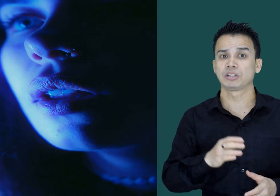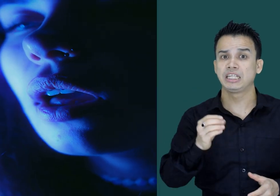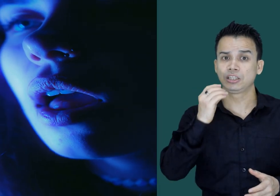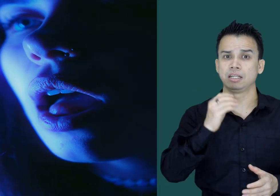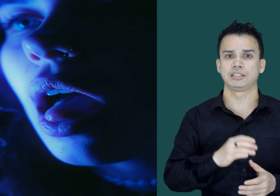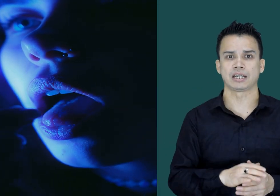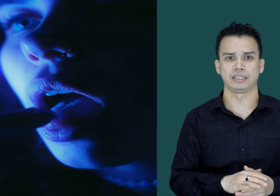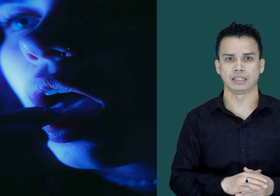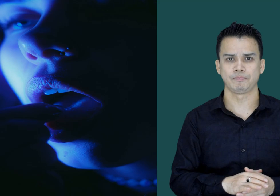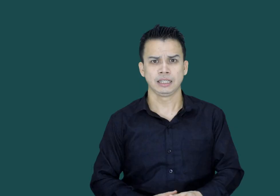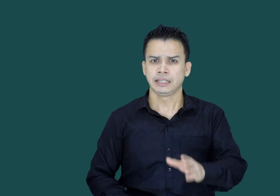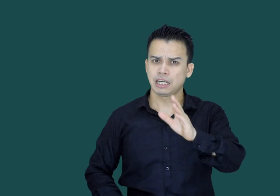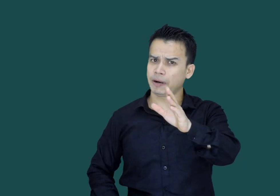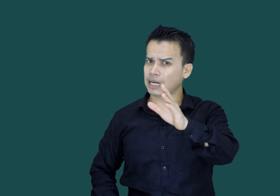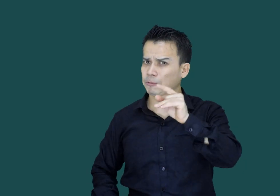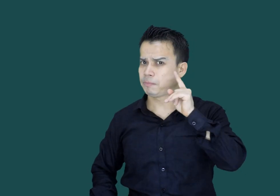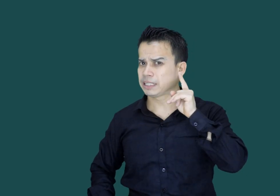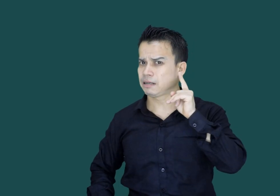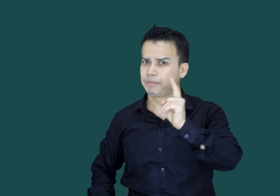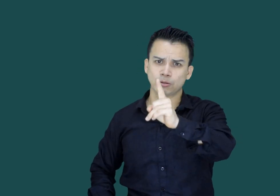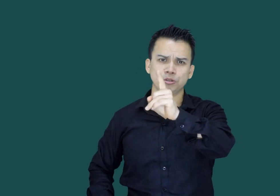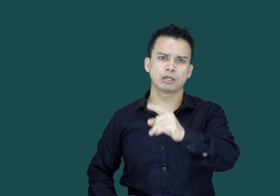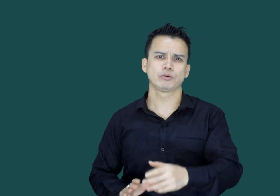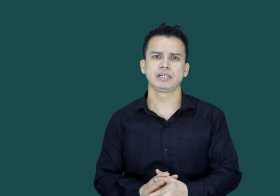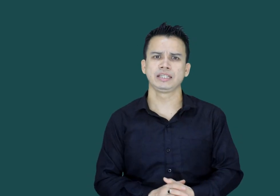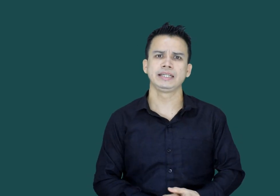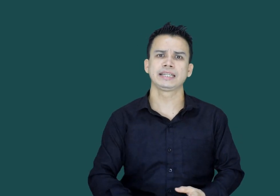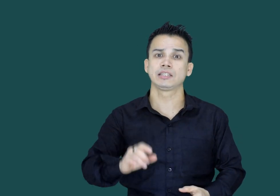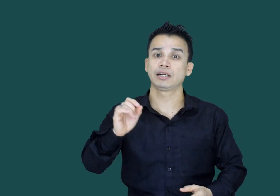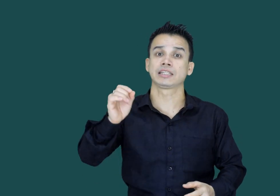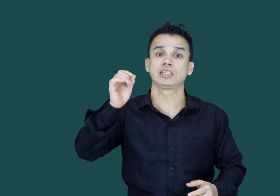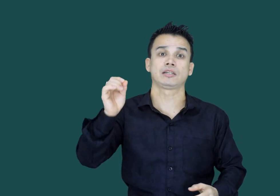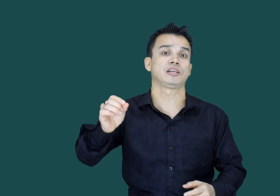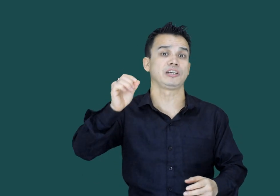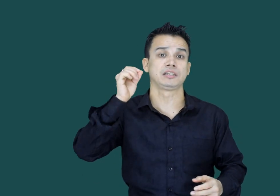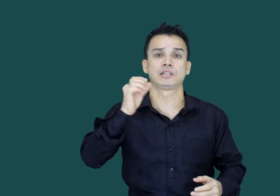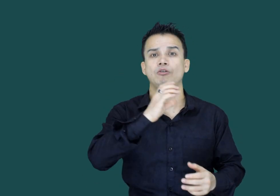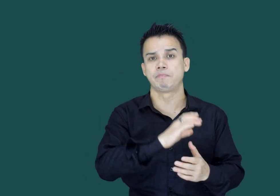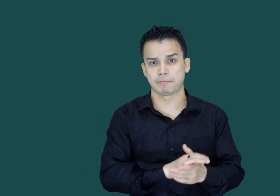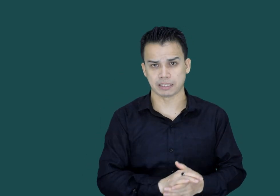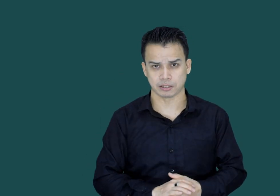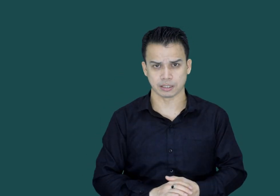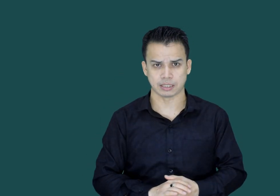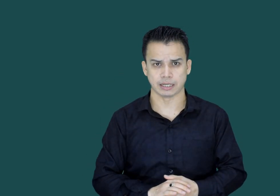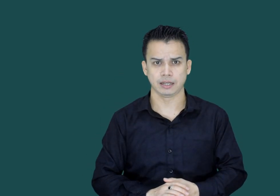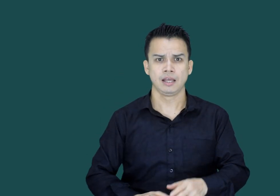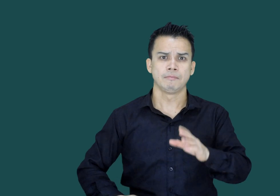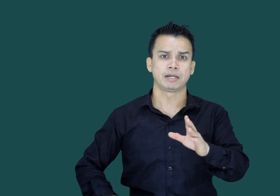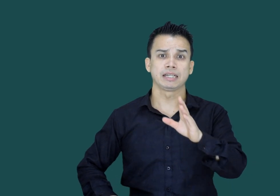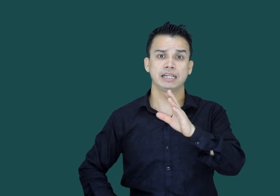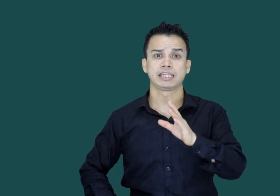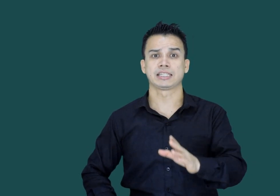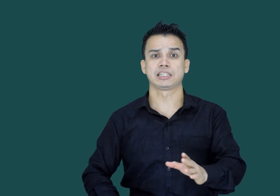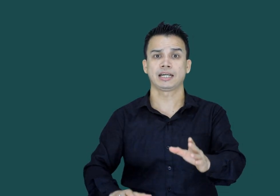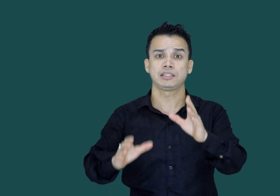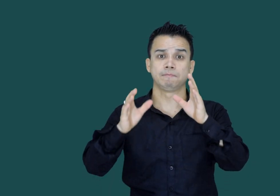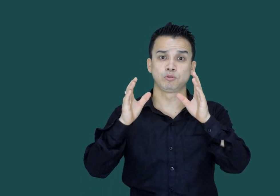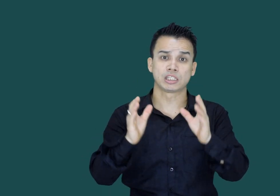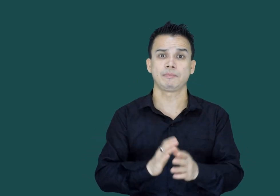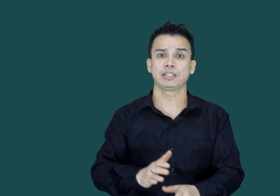کھیچی لے جا رہی ہے یہ بات آپ کو بتانا بالکل ضروری نہیں ہے کہ دراصل کس طرح سے گھر کو برباد کر سکتا ہے پر گھر کے ساتھ ساتھ یہ پورے سماج